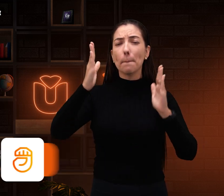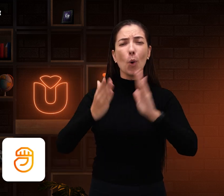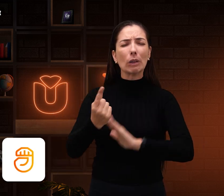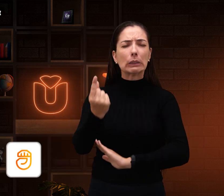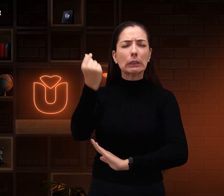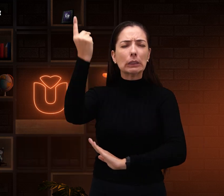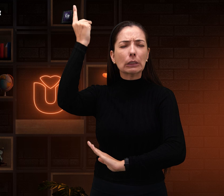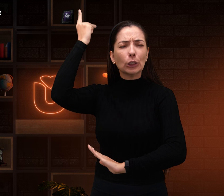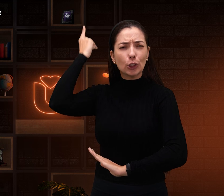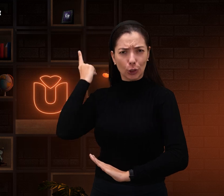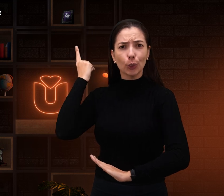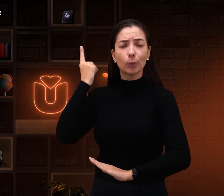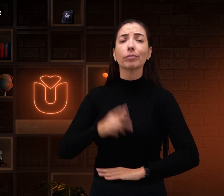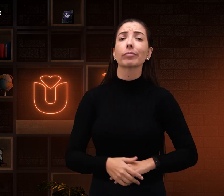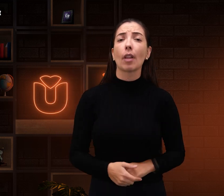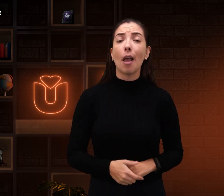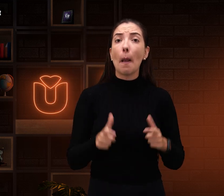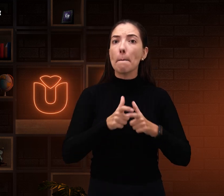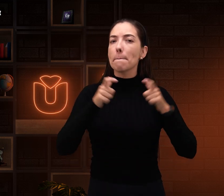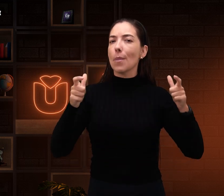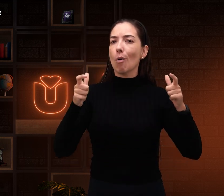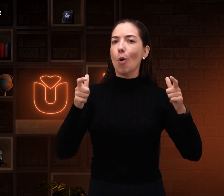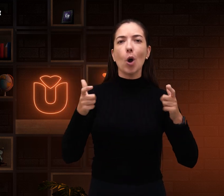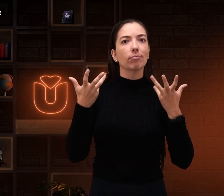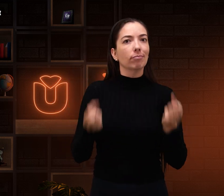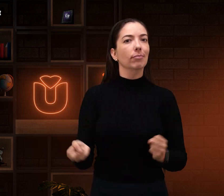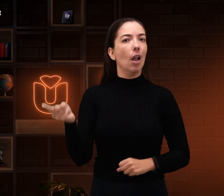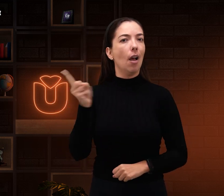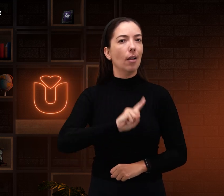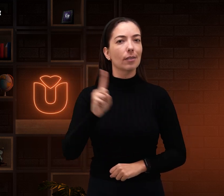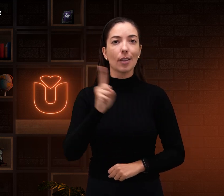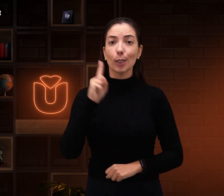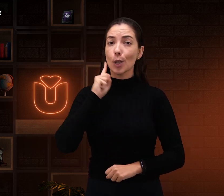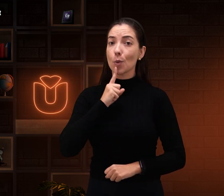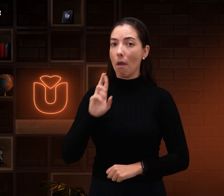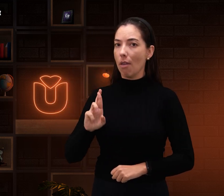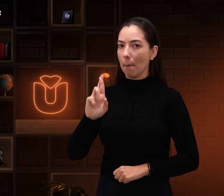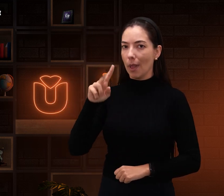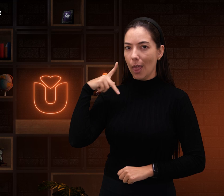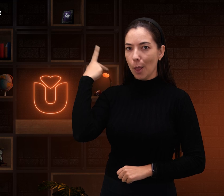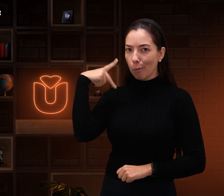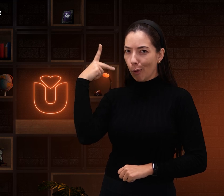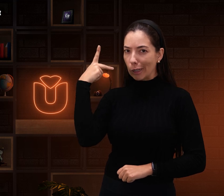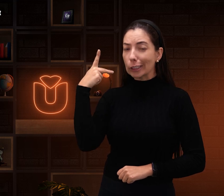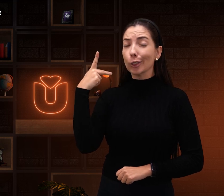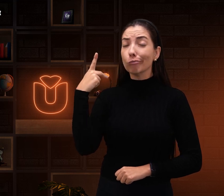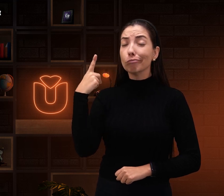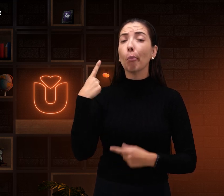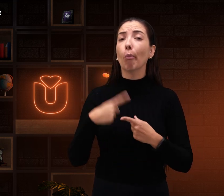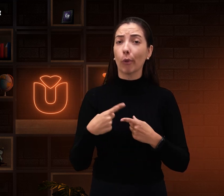a maioria não aceitava o surdo como representante político. Por quê?